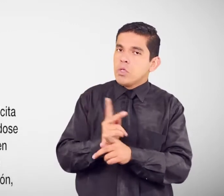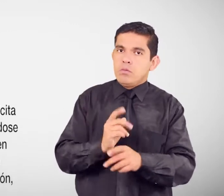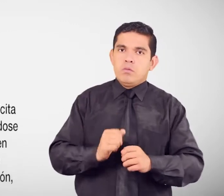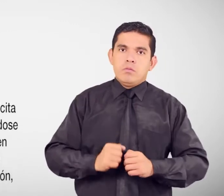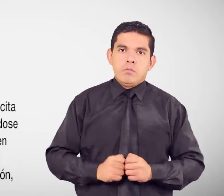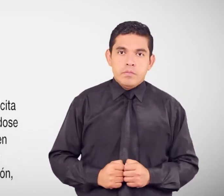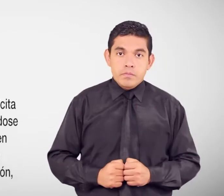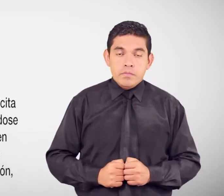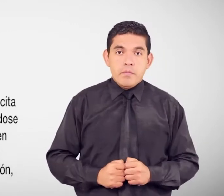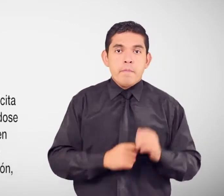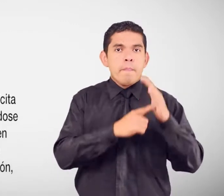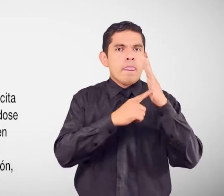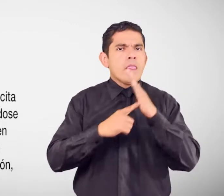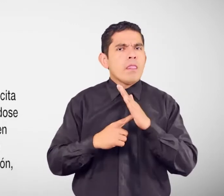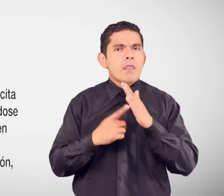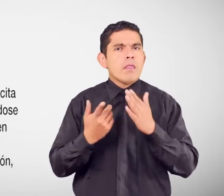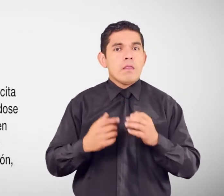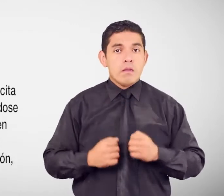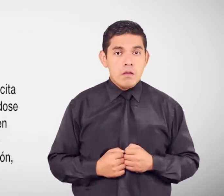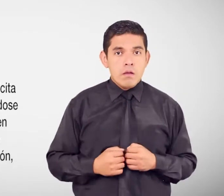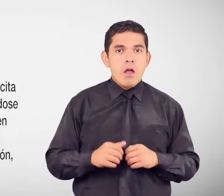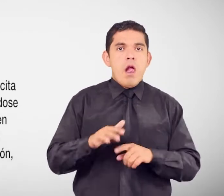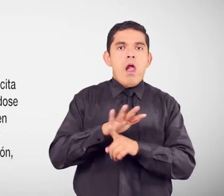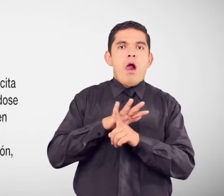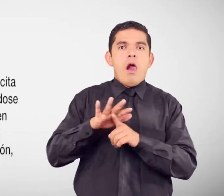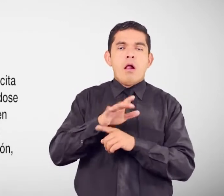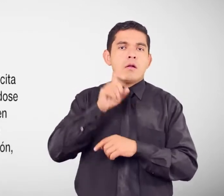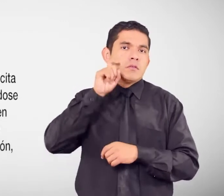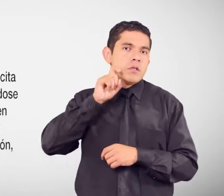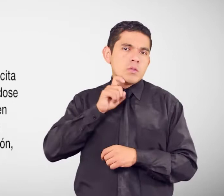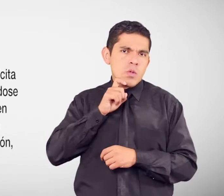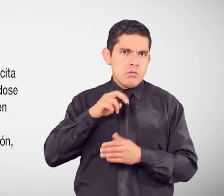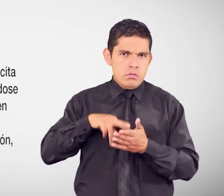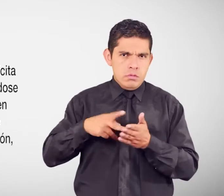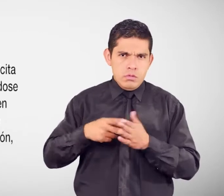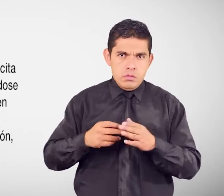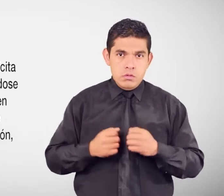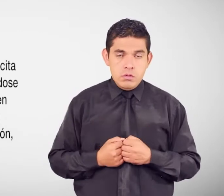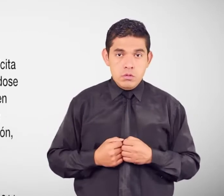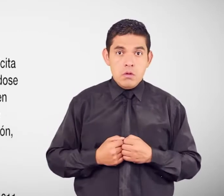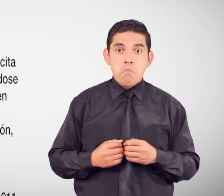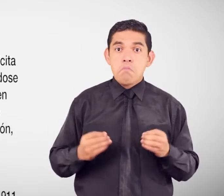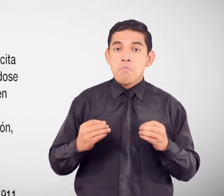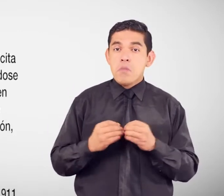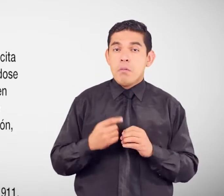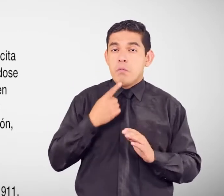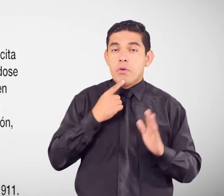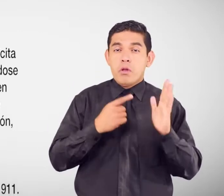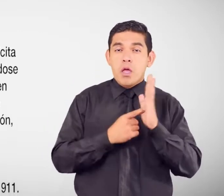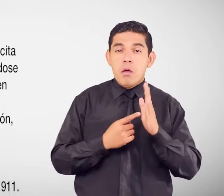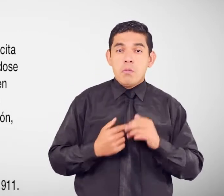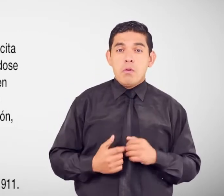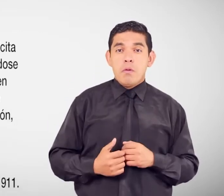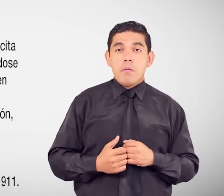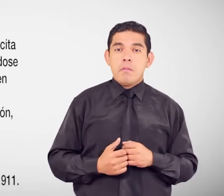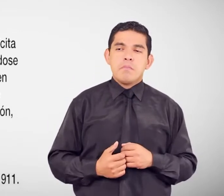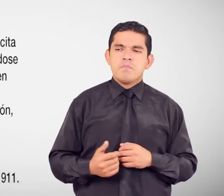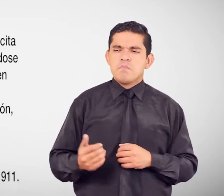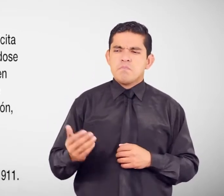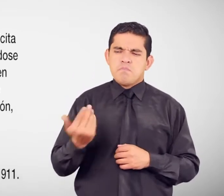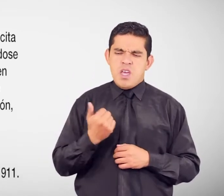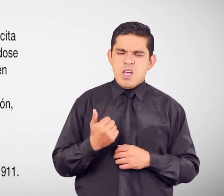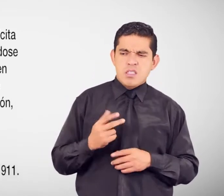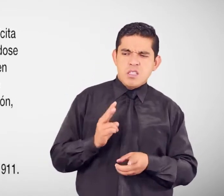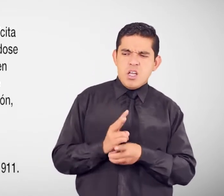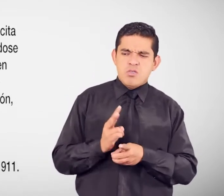significa? Se considera Cuando una persona Solicita algún acto De naturaleza sexual Valiéndose de su situación De poder O